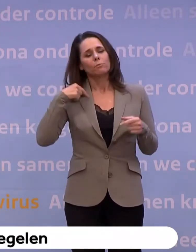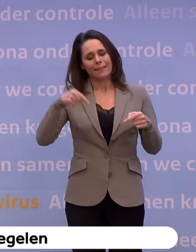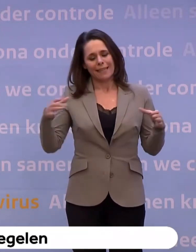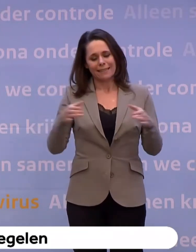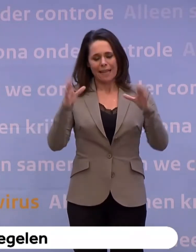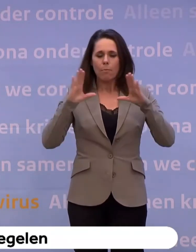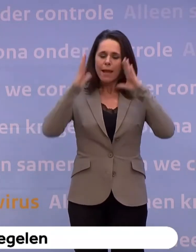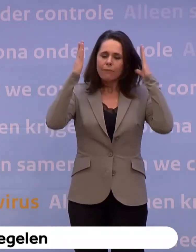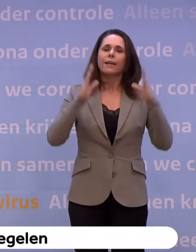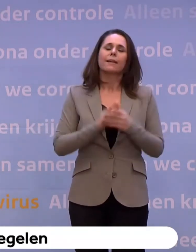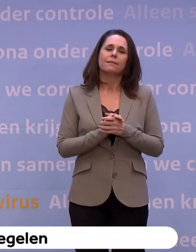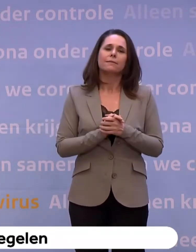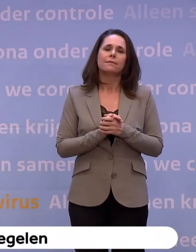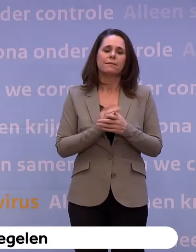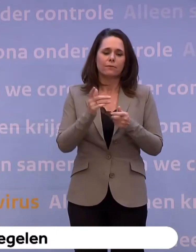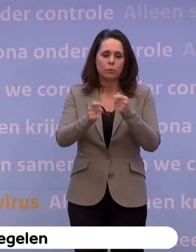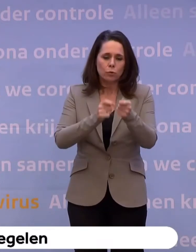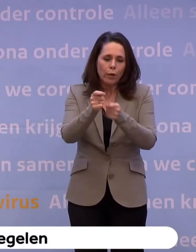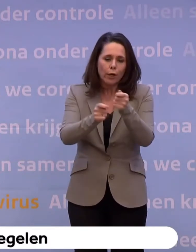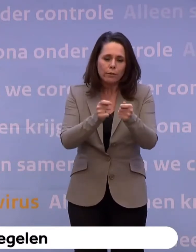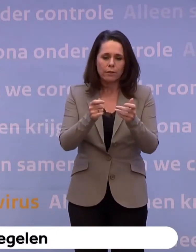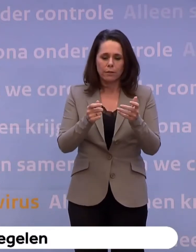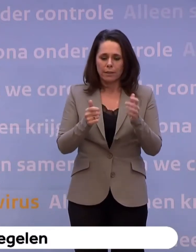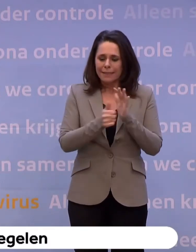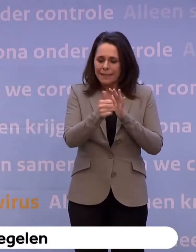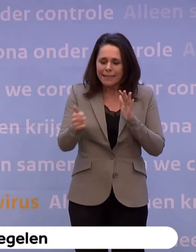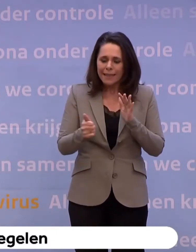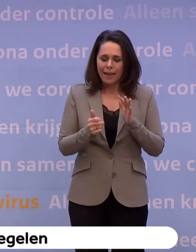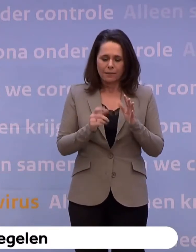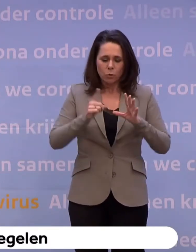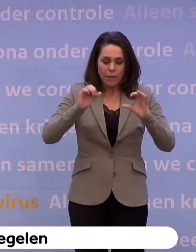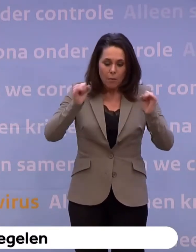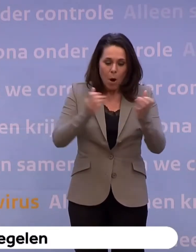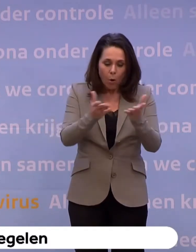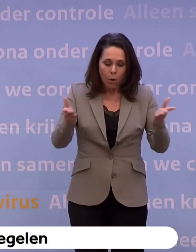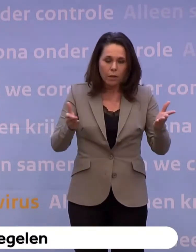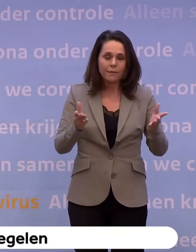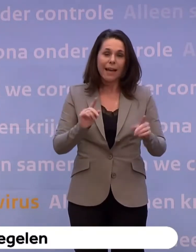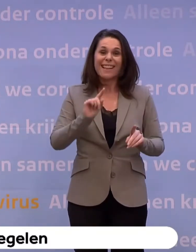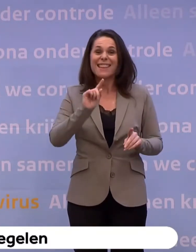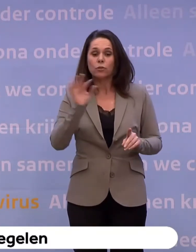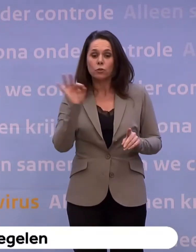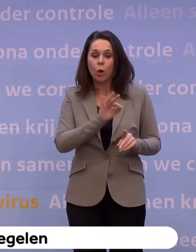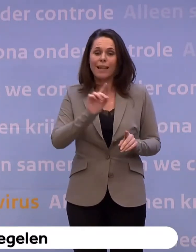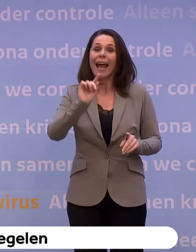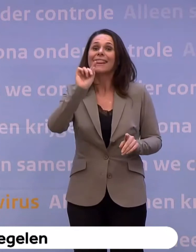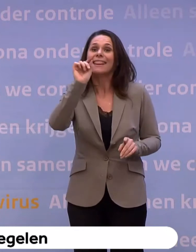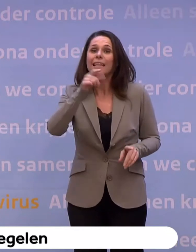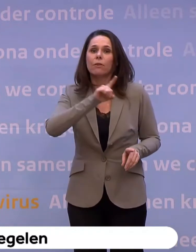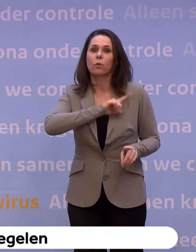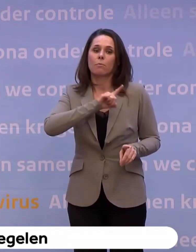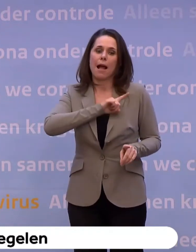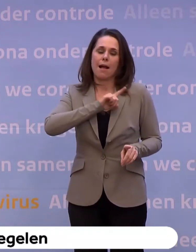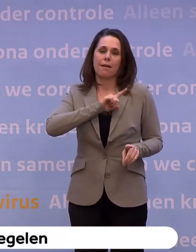samenleving ervoor zorgen... ...dat we ook zo snel mogelijk naar dat weliswaar nu en normaal... ...want voorlopig zal het echt nog bijzonder zijn.